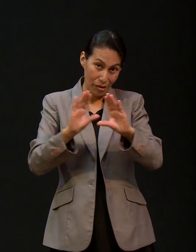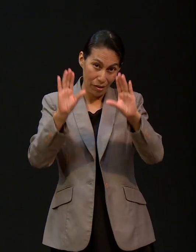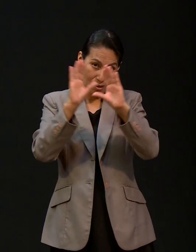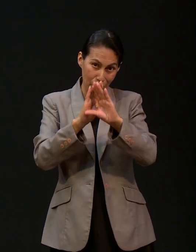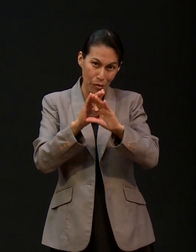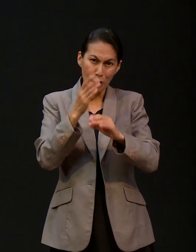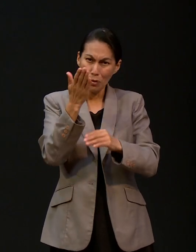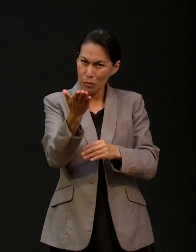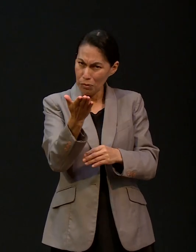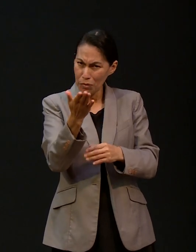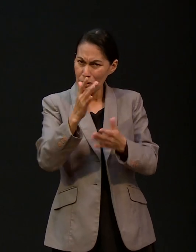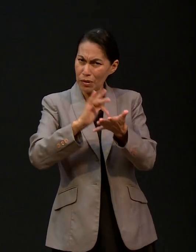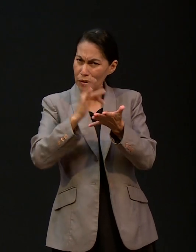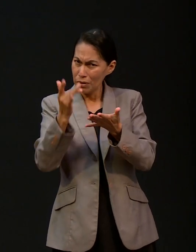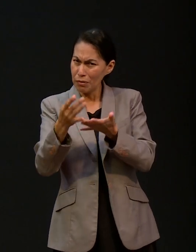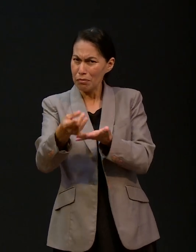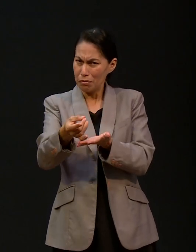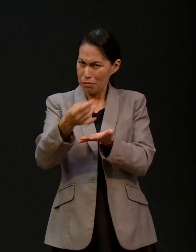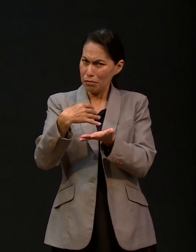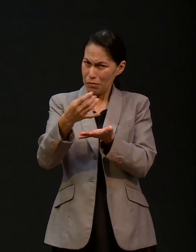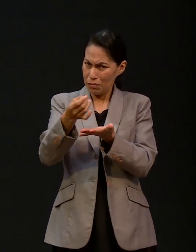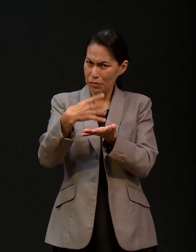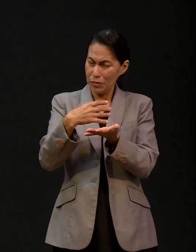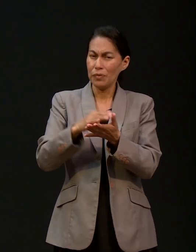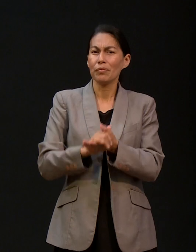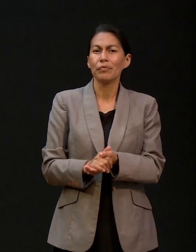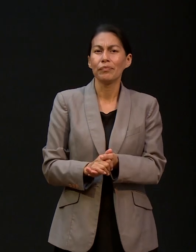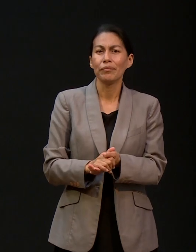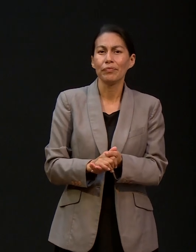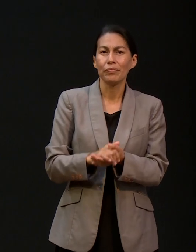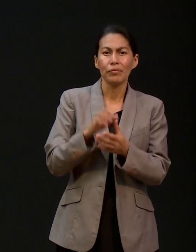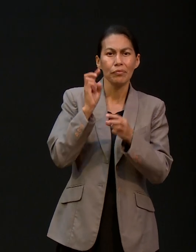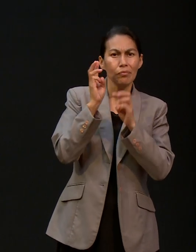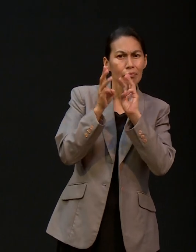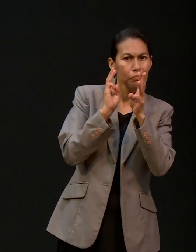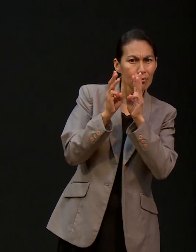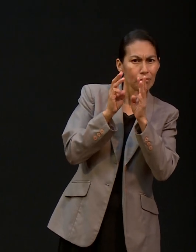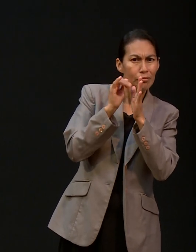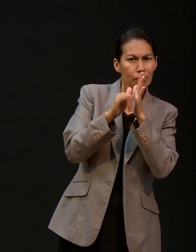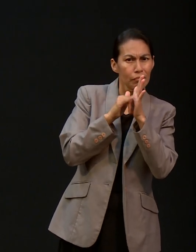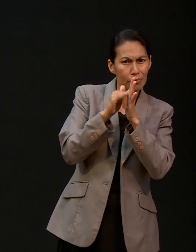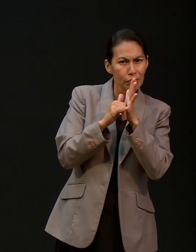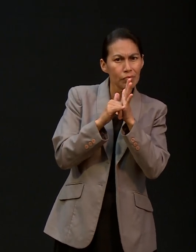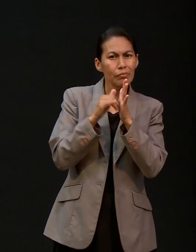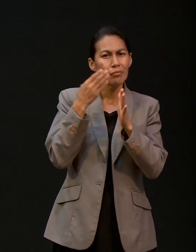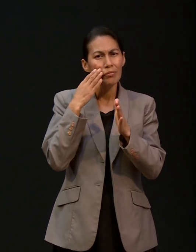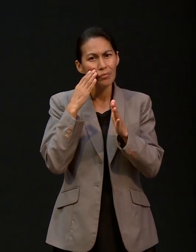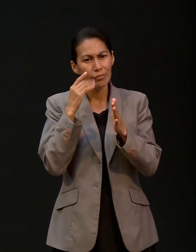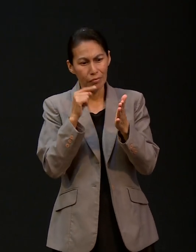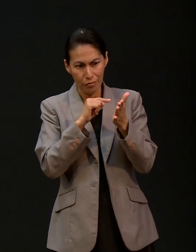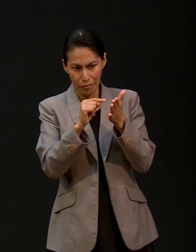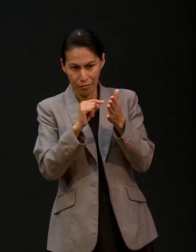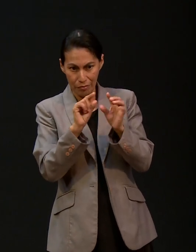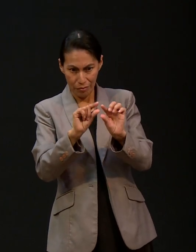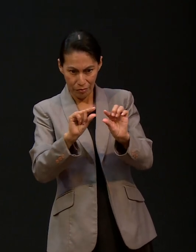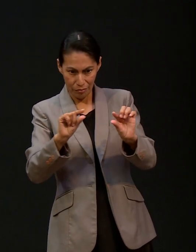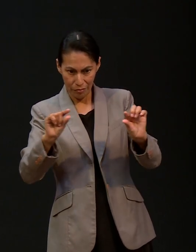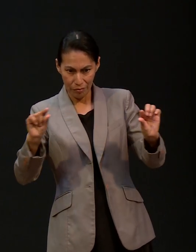los medios que pasan en pantalla y recuerden ustedes que vamos a orar por esas